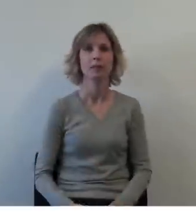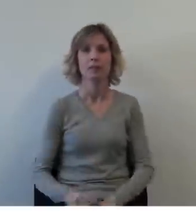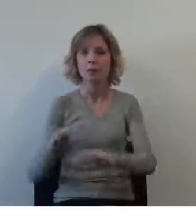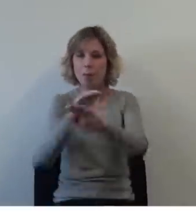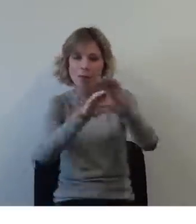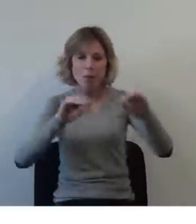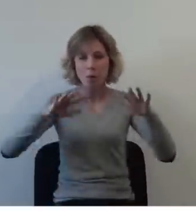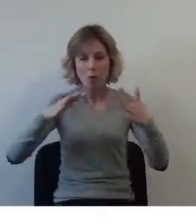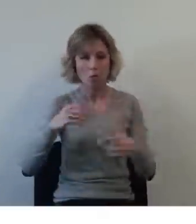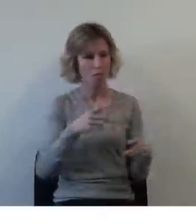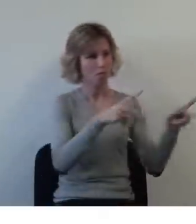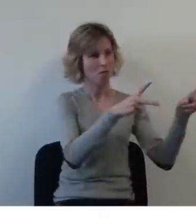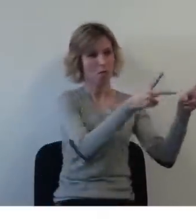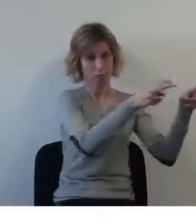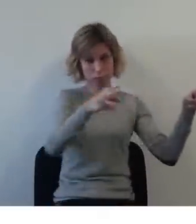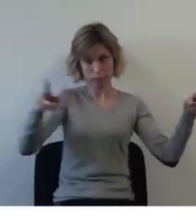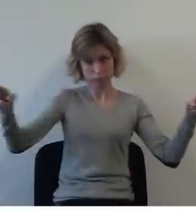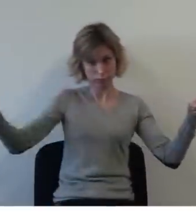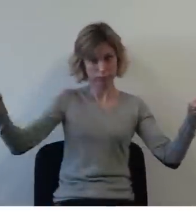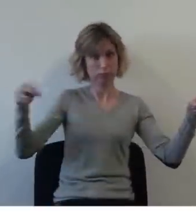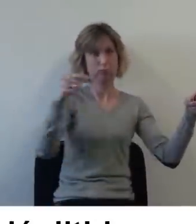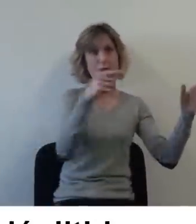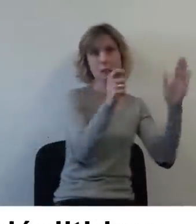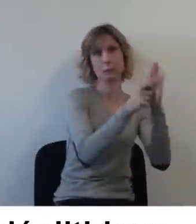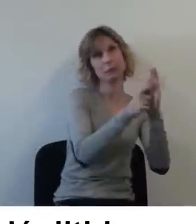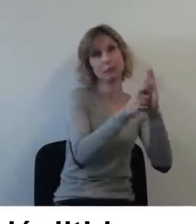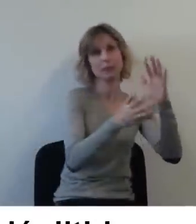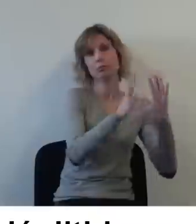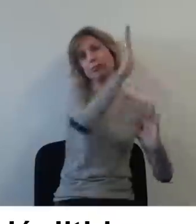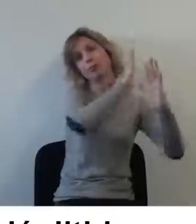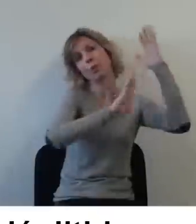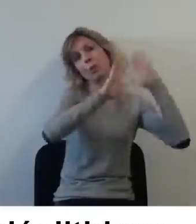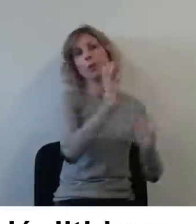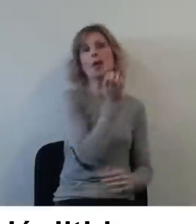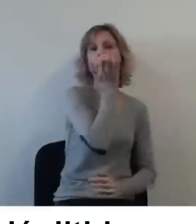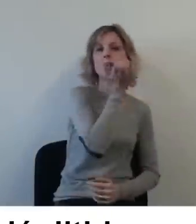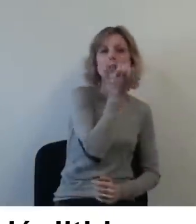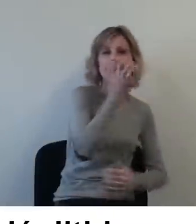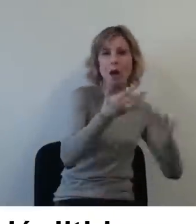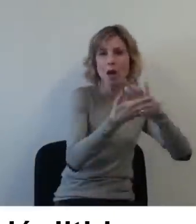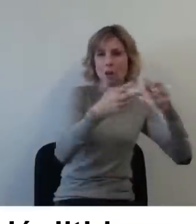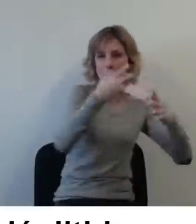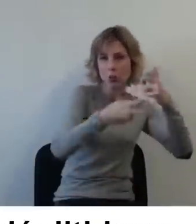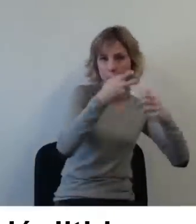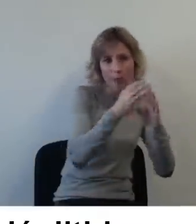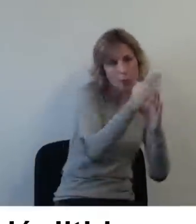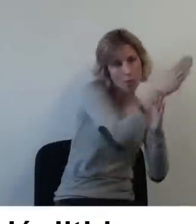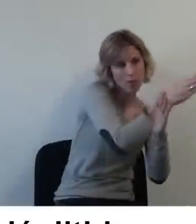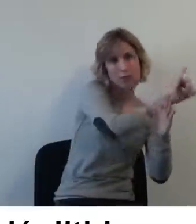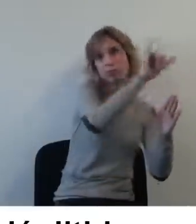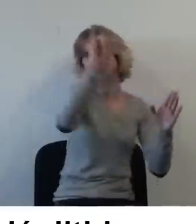selon un découpage chronologique, avec 2300 objets du Paléolithique au XXIe siècle.